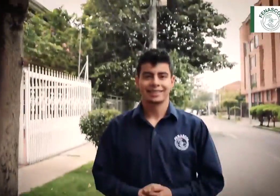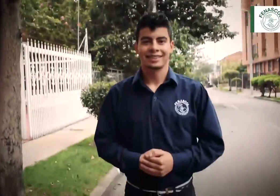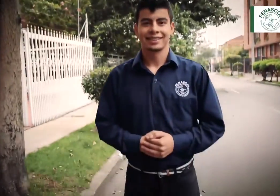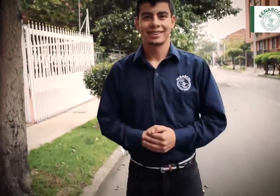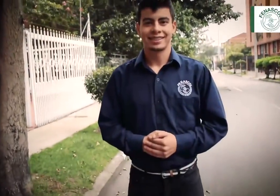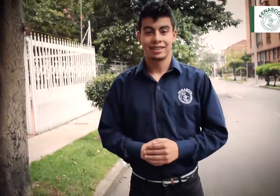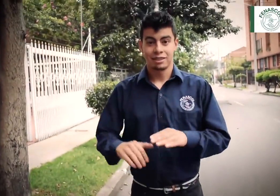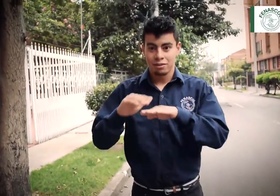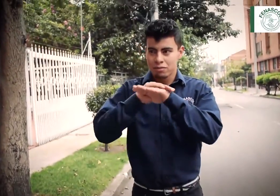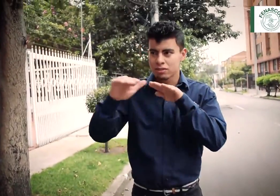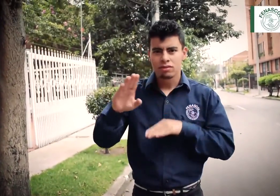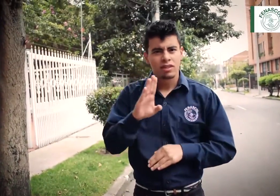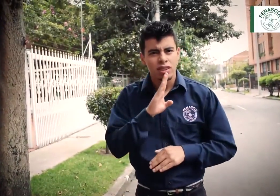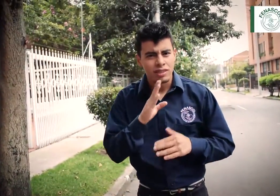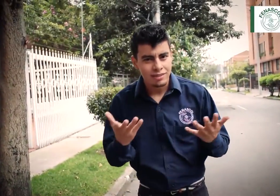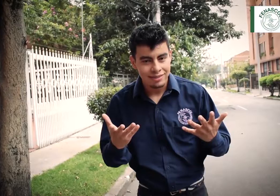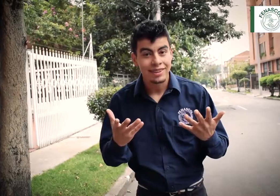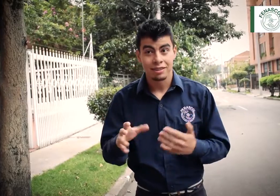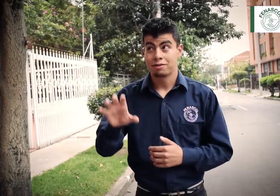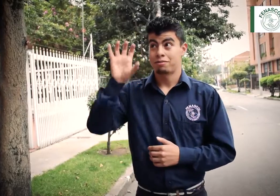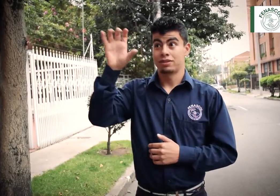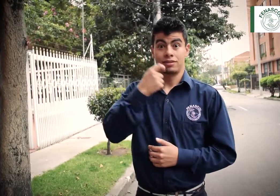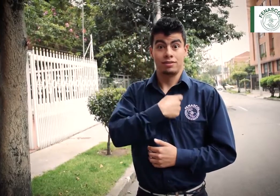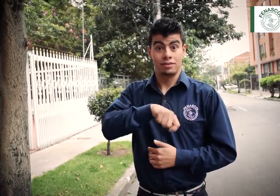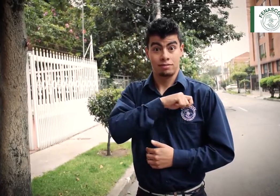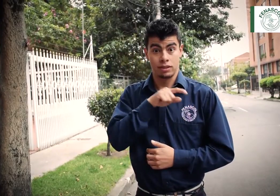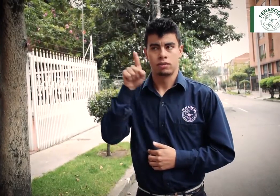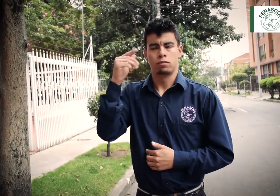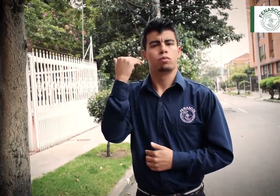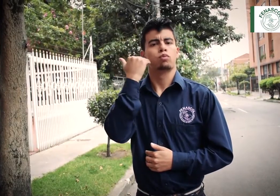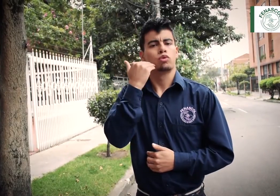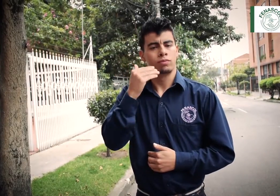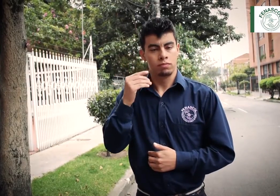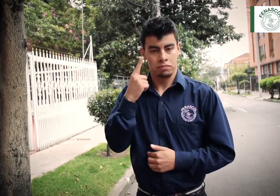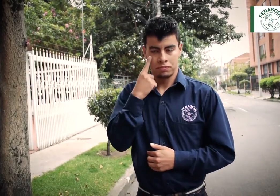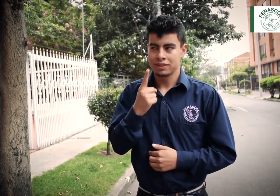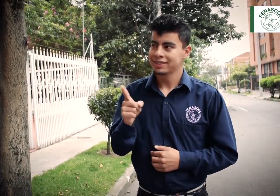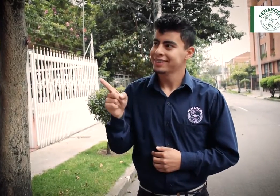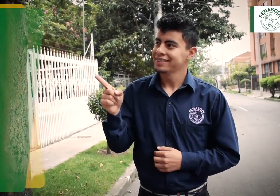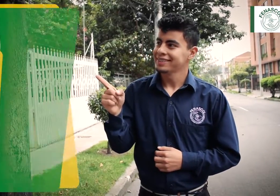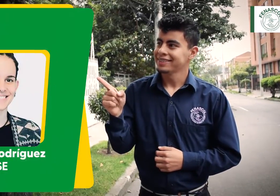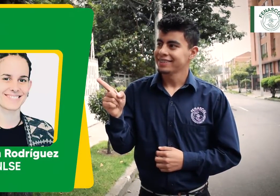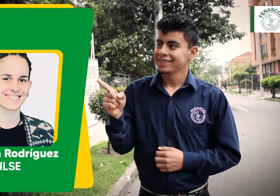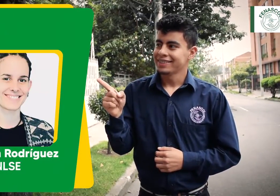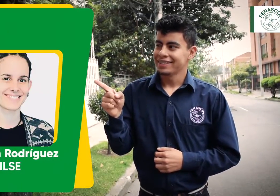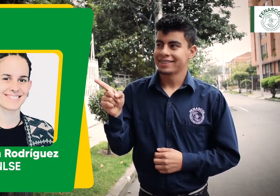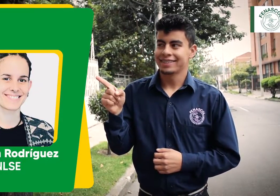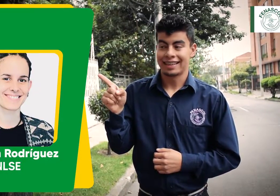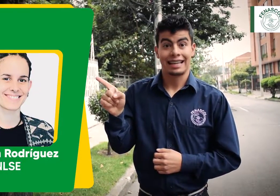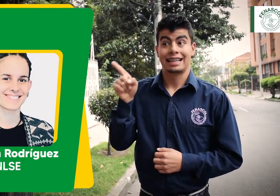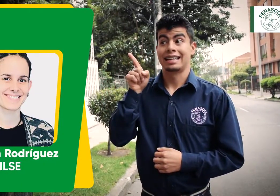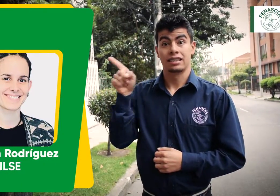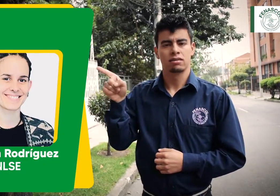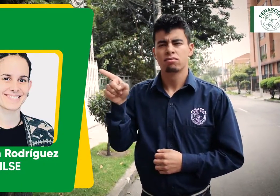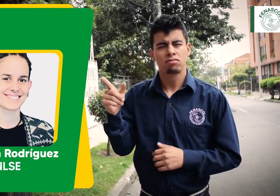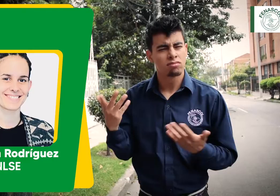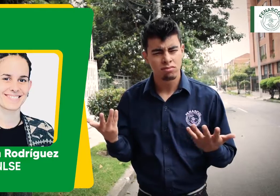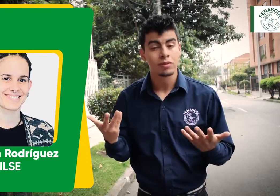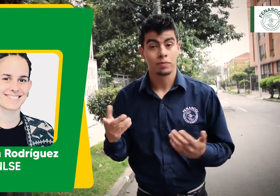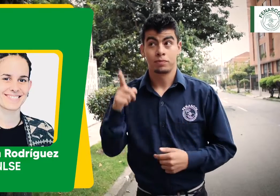invitada. Nuestra invitada viene desde España. Mírala, Mónica Rodríguez. Ella trabaja